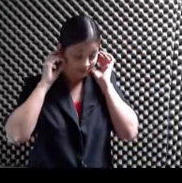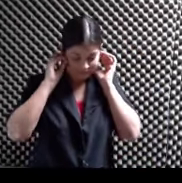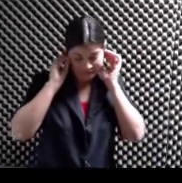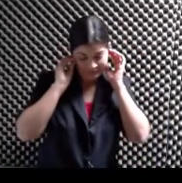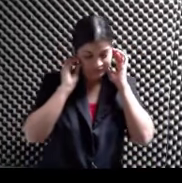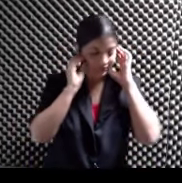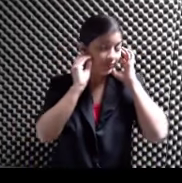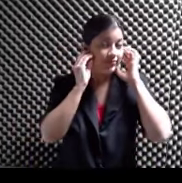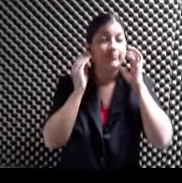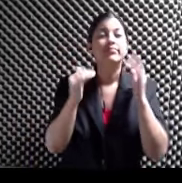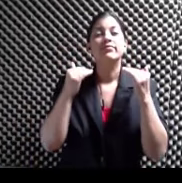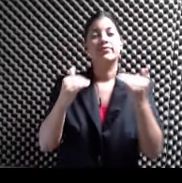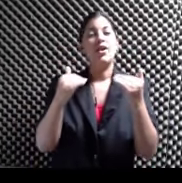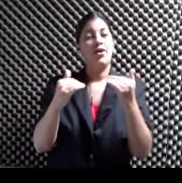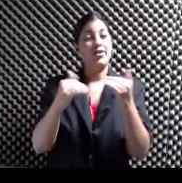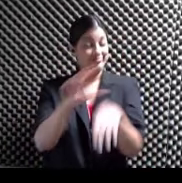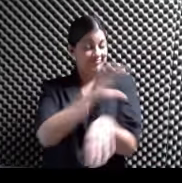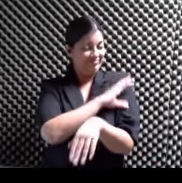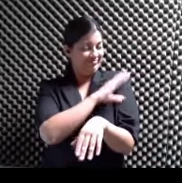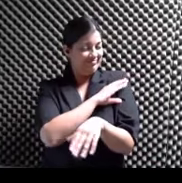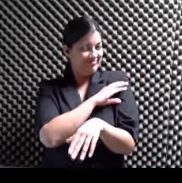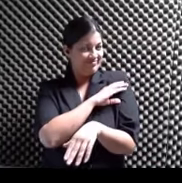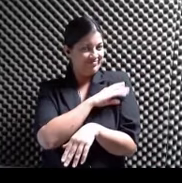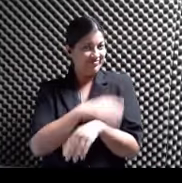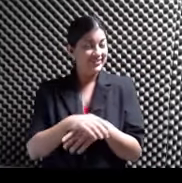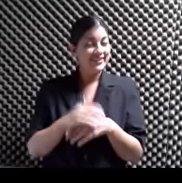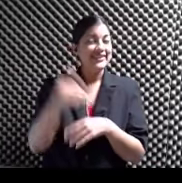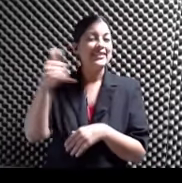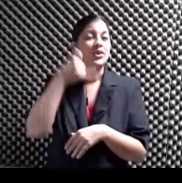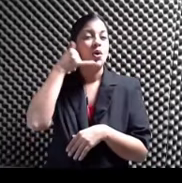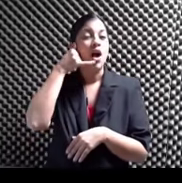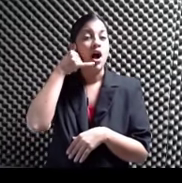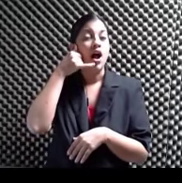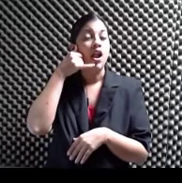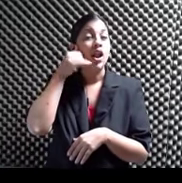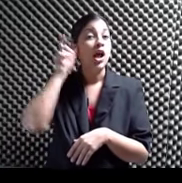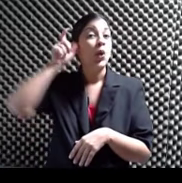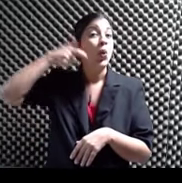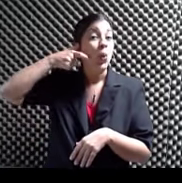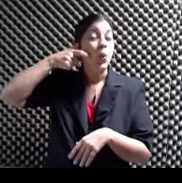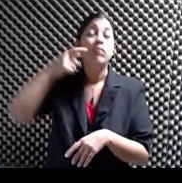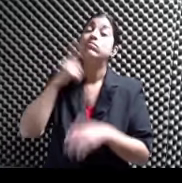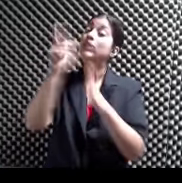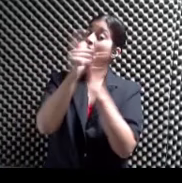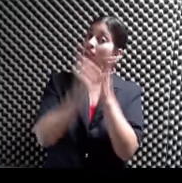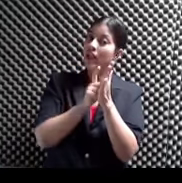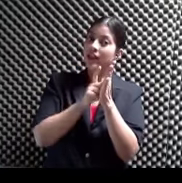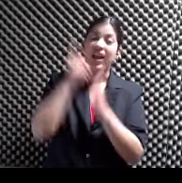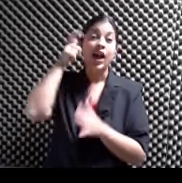Llegó el Fashion Police El celular es Hands Free Es ley Y los bluetooth Más atractivos Están en AT&T